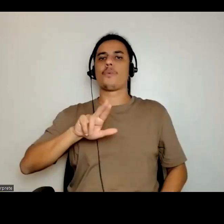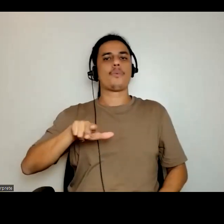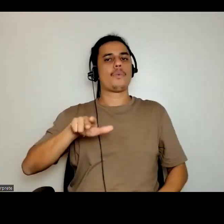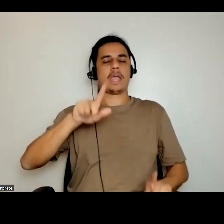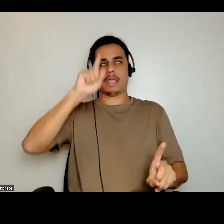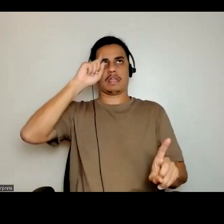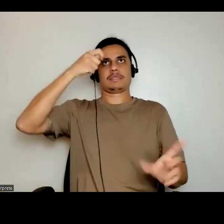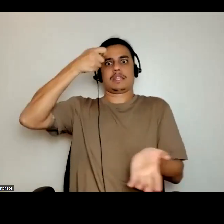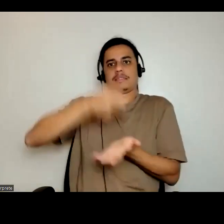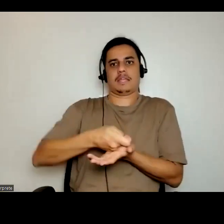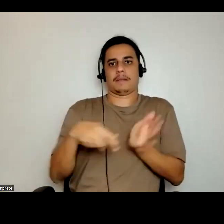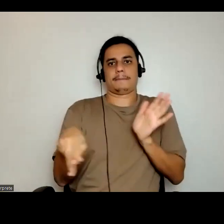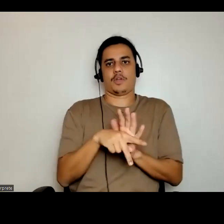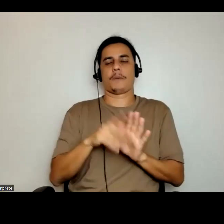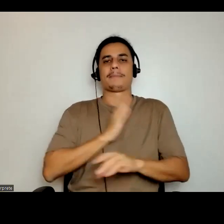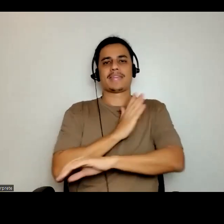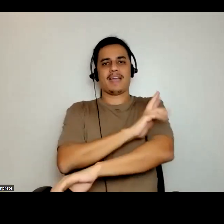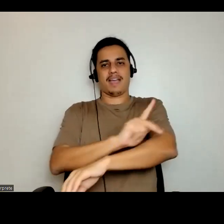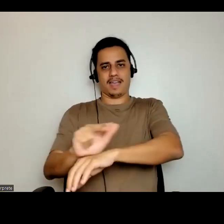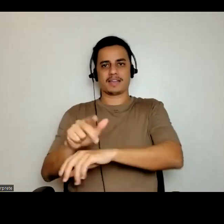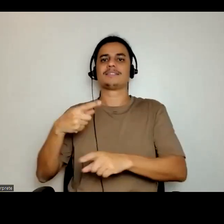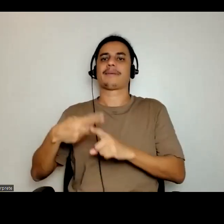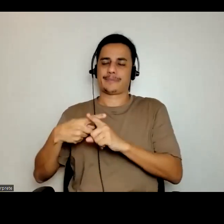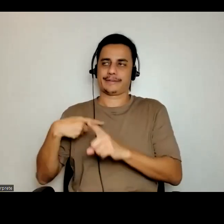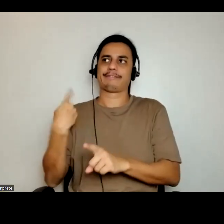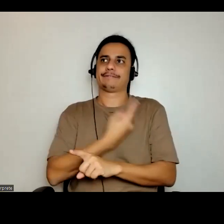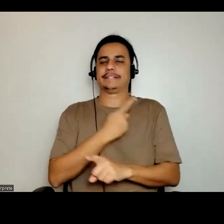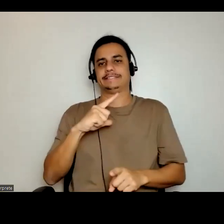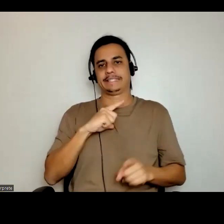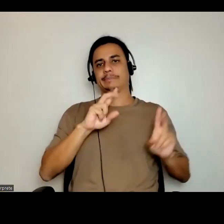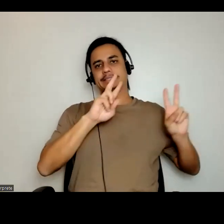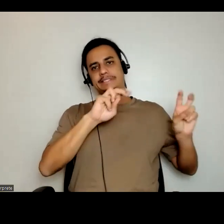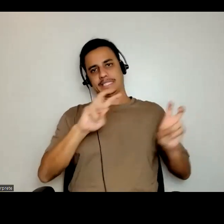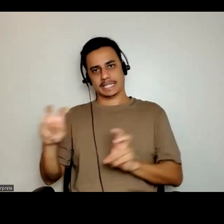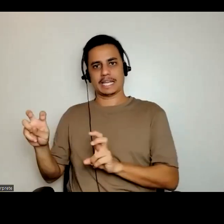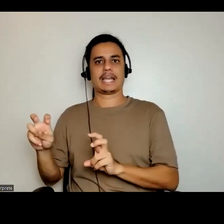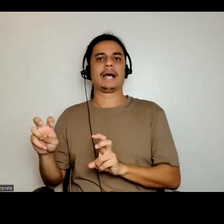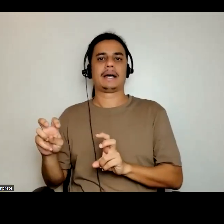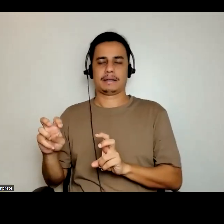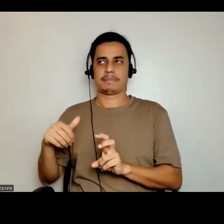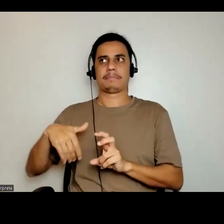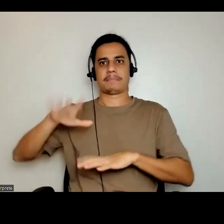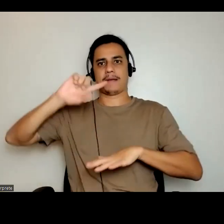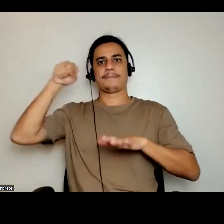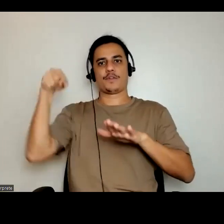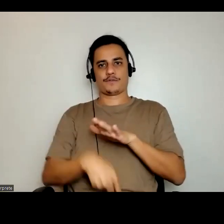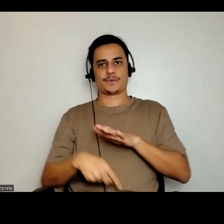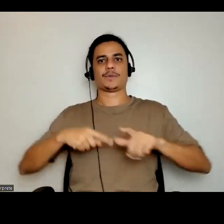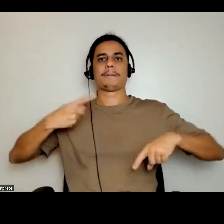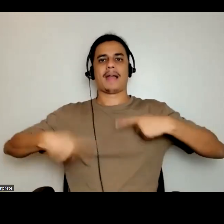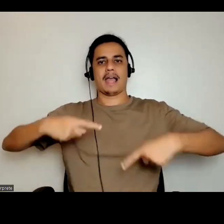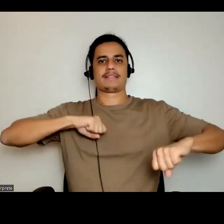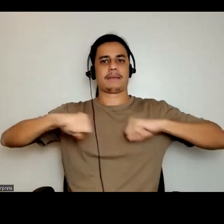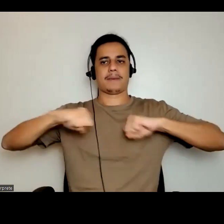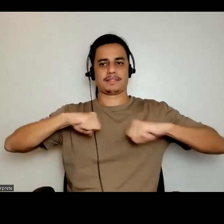determinantes de uma racialidade, até porque a gente tem uma questão, algumas questões muito mais profundas para debater sobre isso.